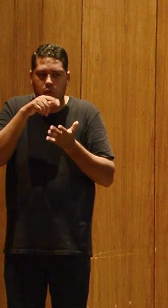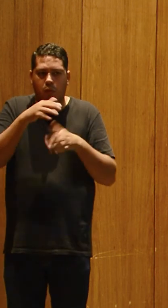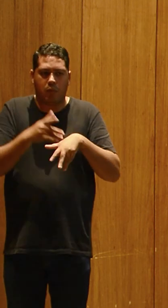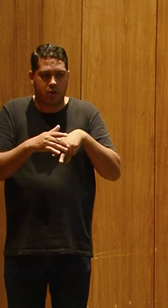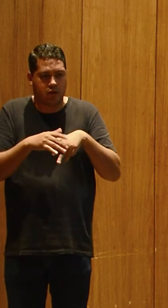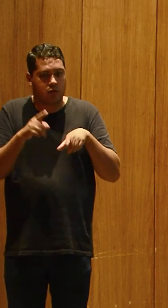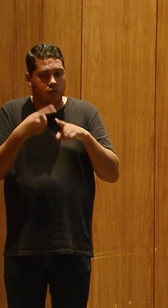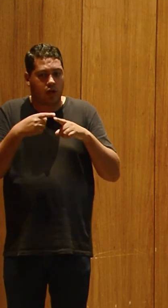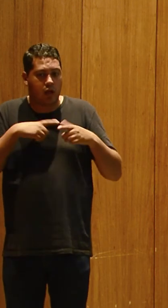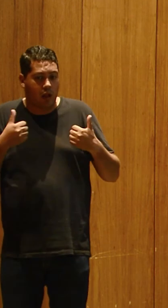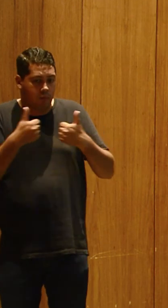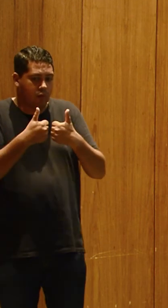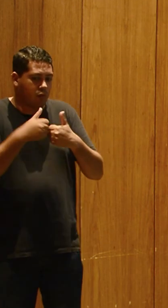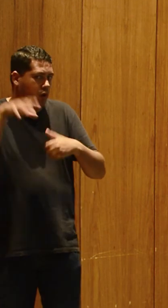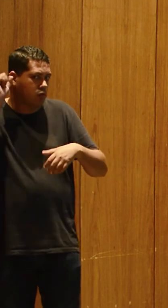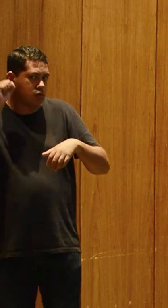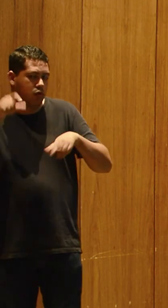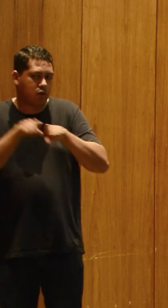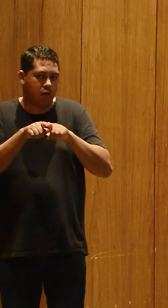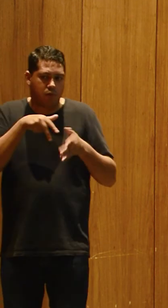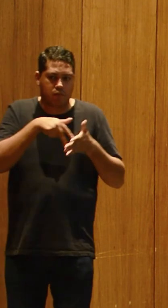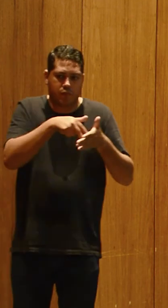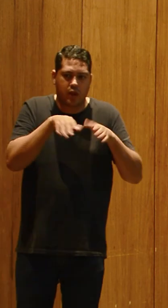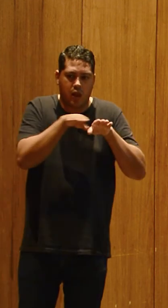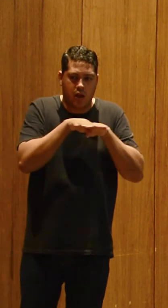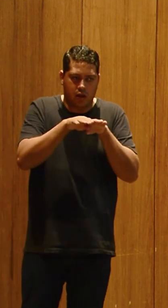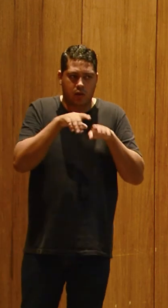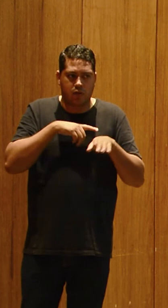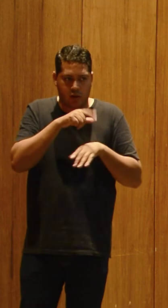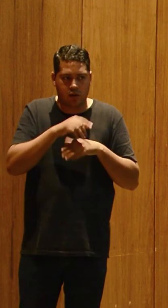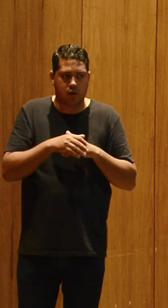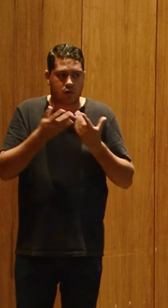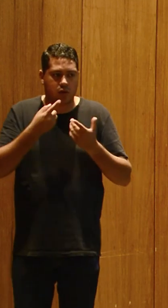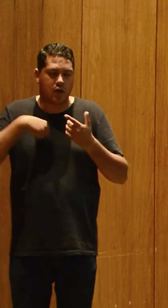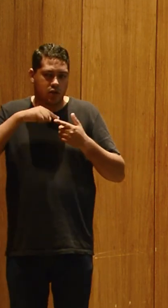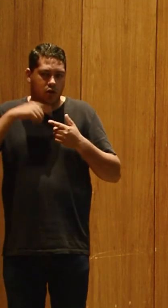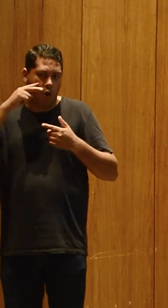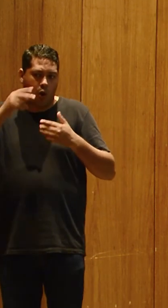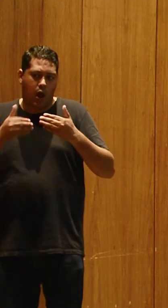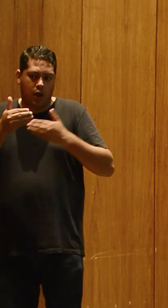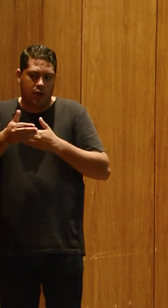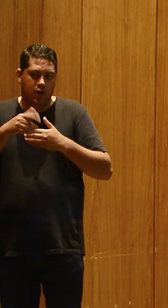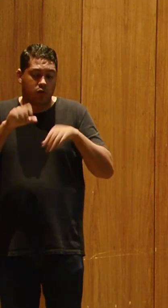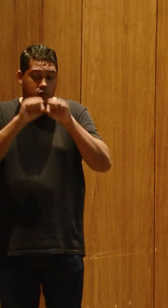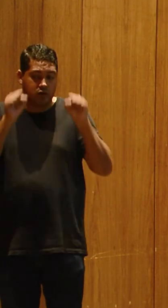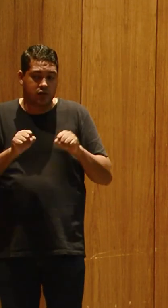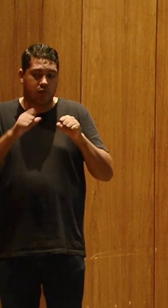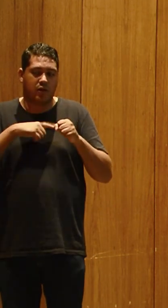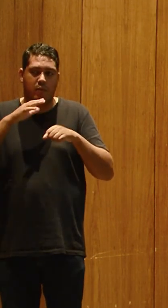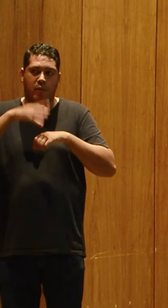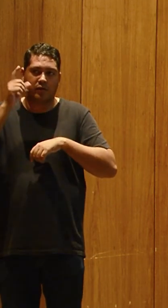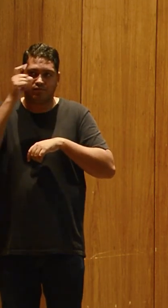próximas. A audição e o equilíbrio estão ali, junto. E quando a gente olha um pouco além, a gente vê que o sistema é muito mais